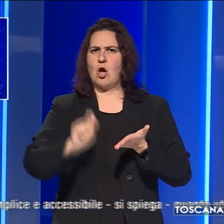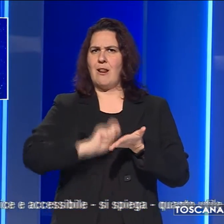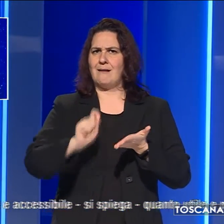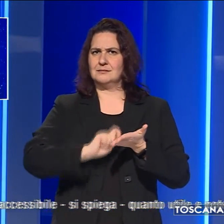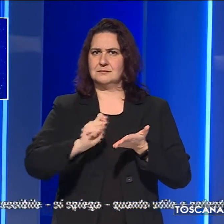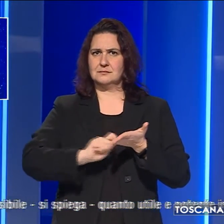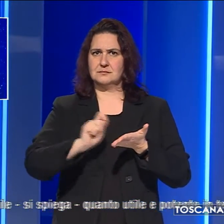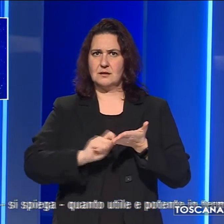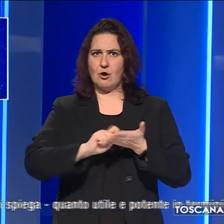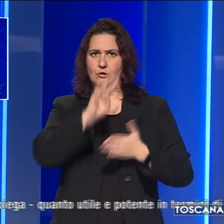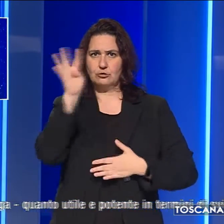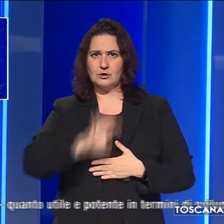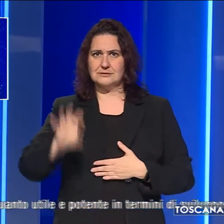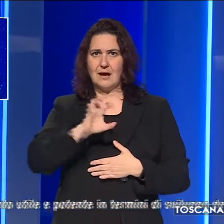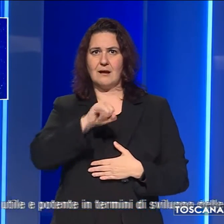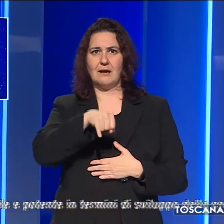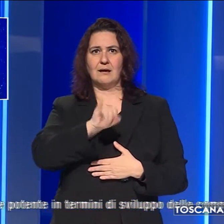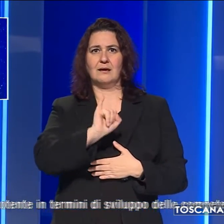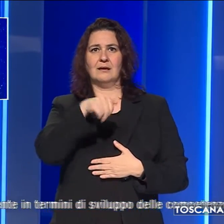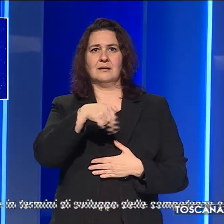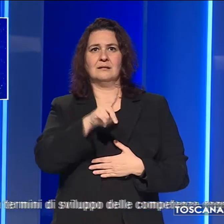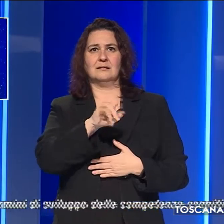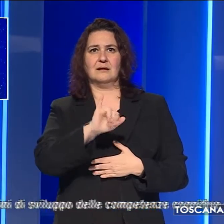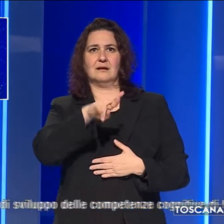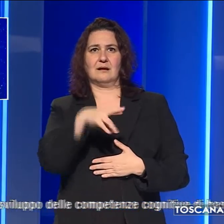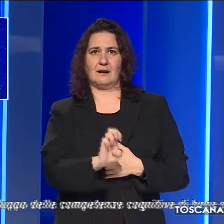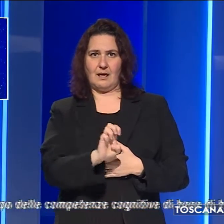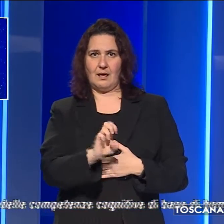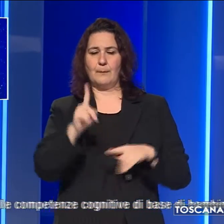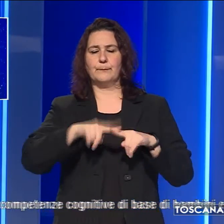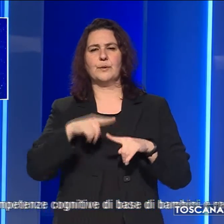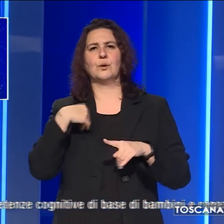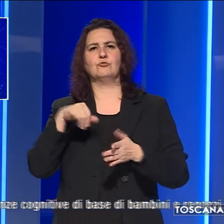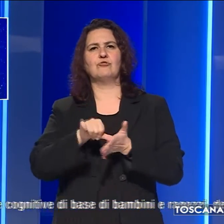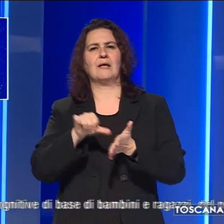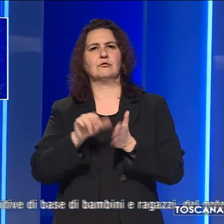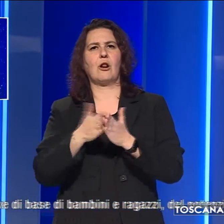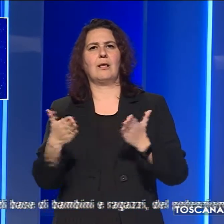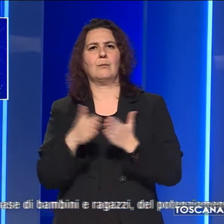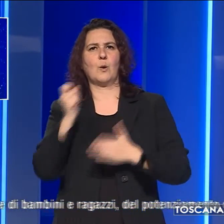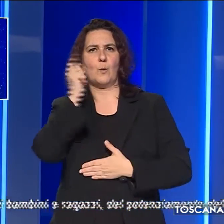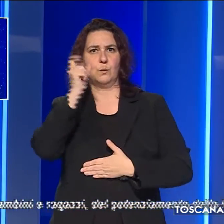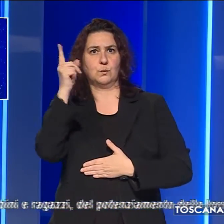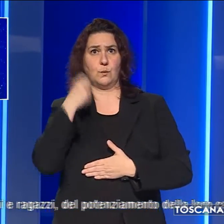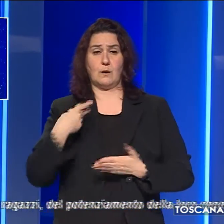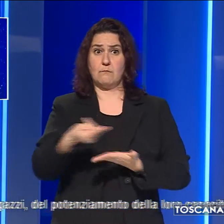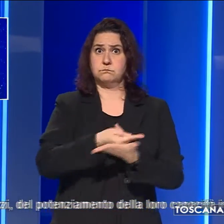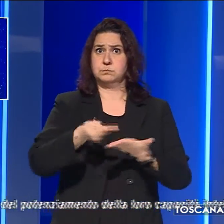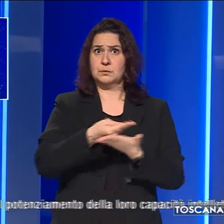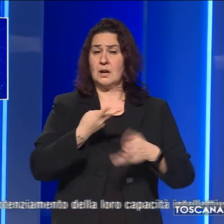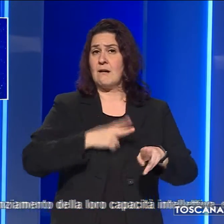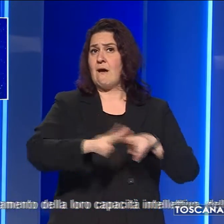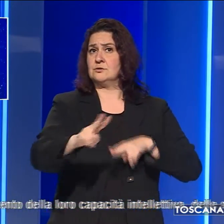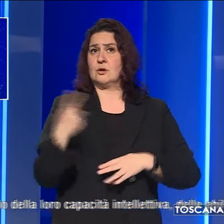e Centro per il libro e la lettura. Un'iniziativa unica a livello nazionale per